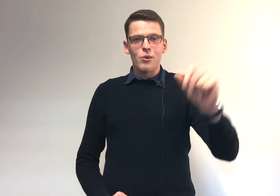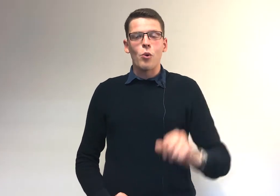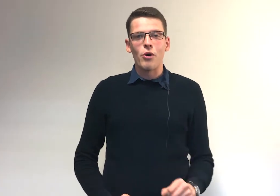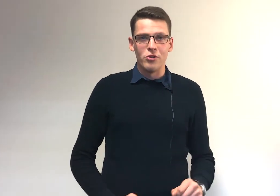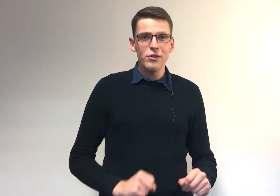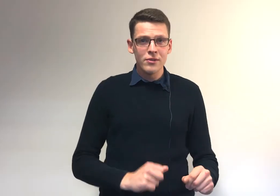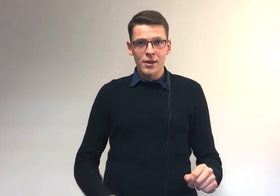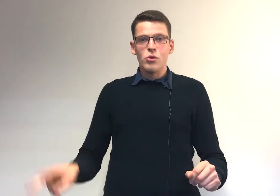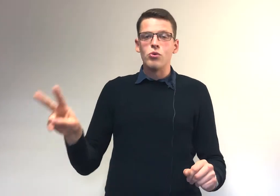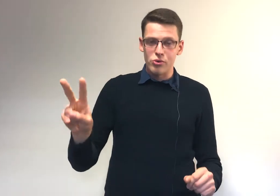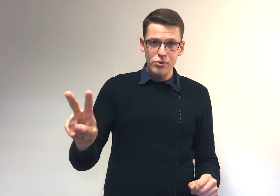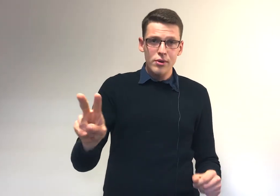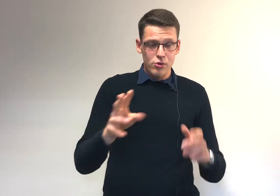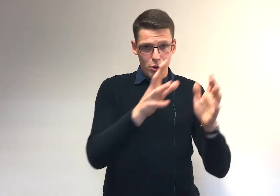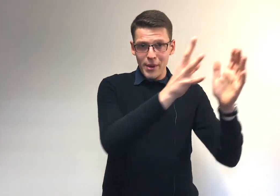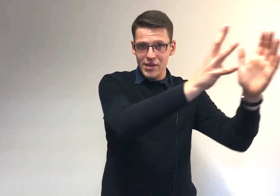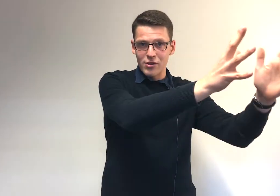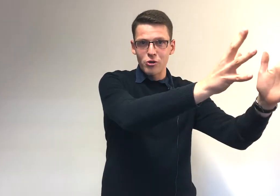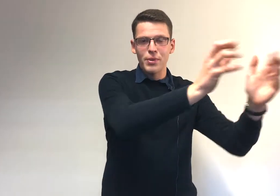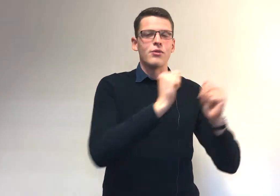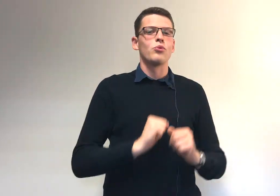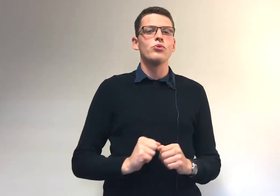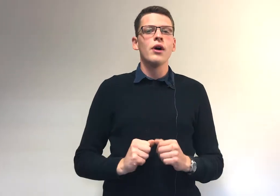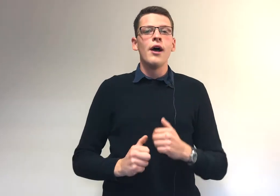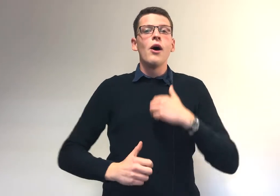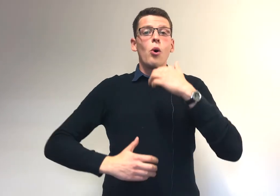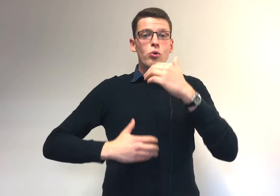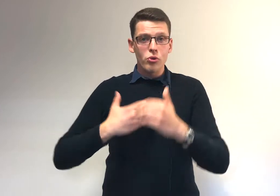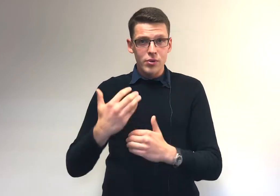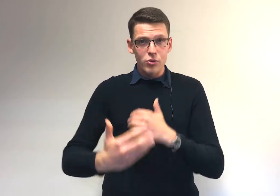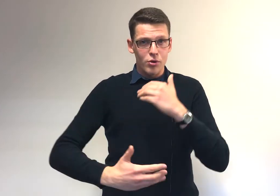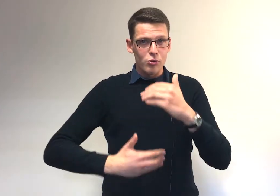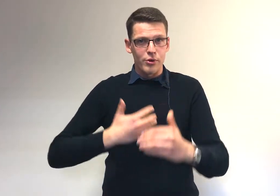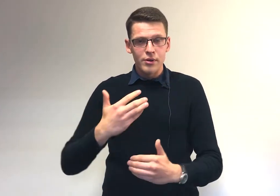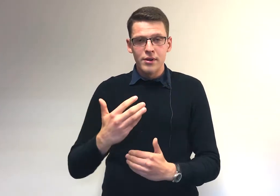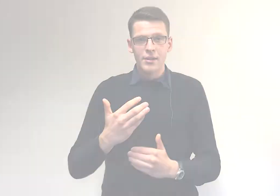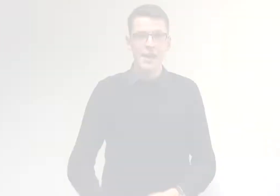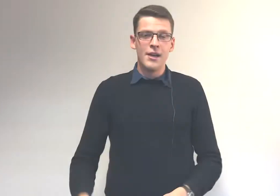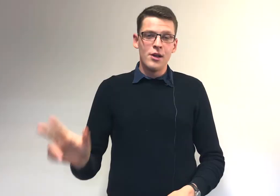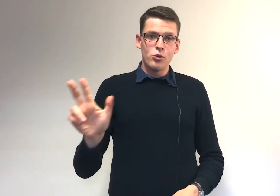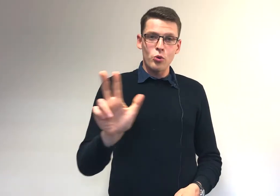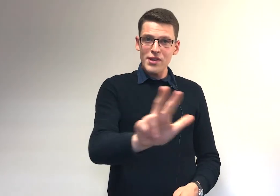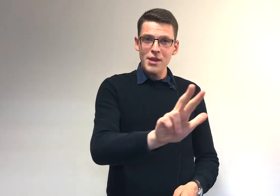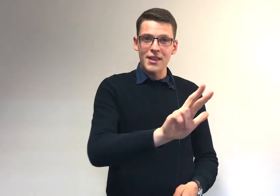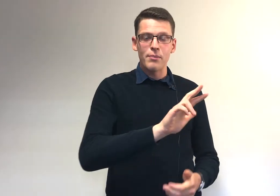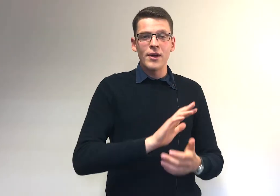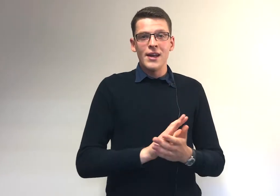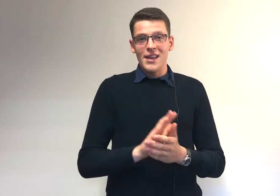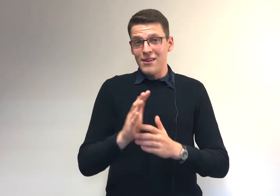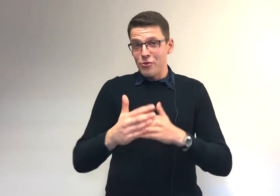on prend note. Deux, sur base des notes prises en cours, on se constitue un support. Troisième étape. Il faut